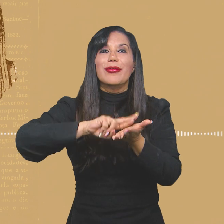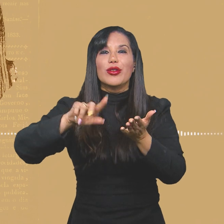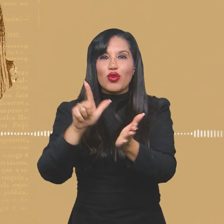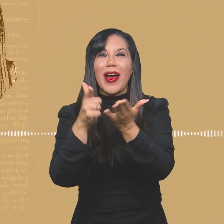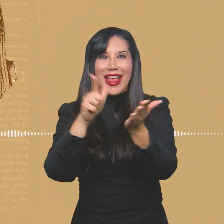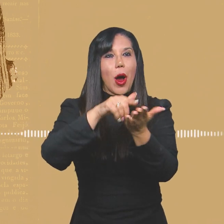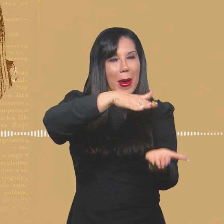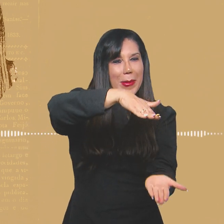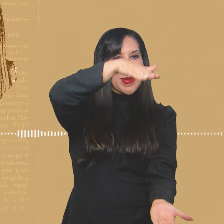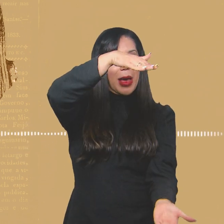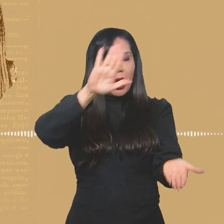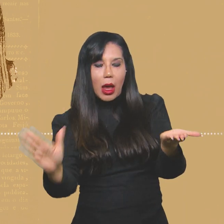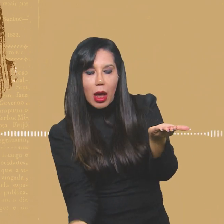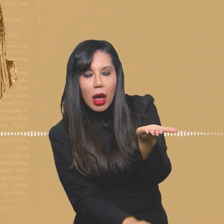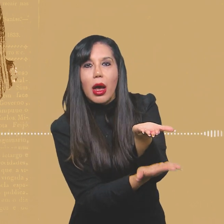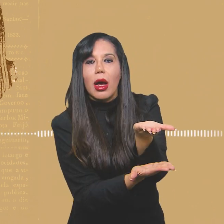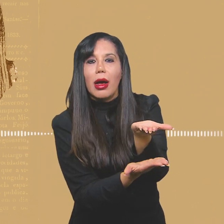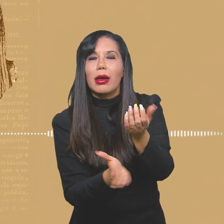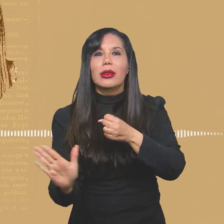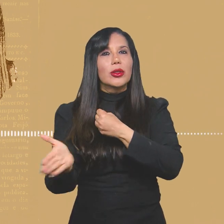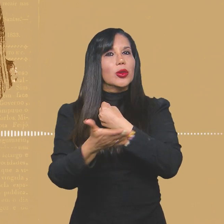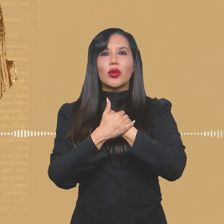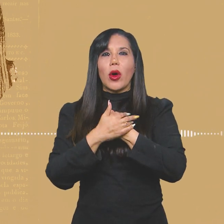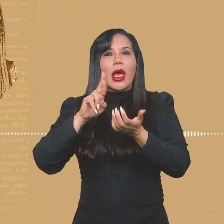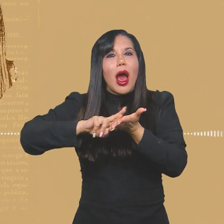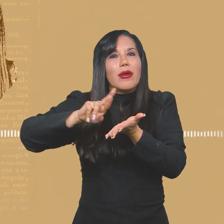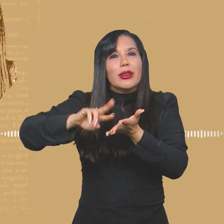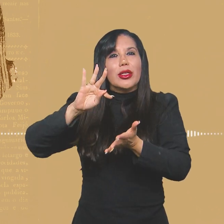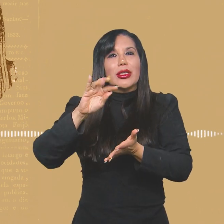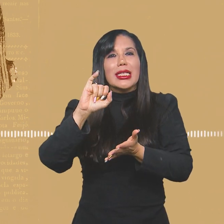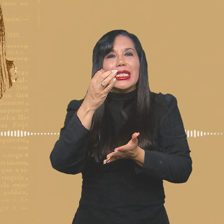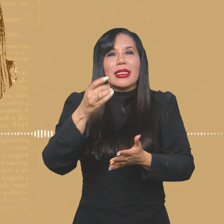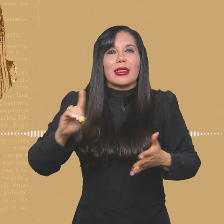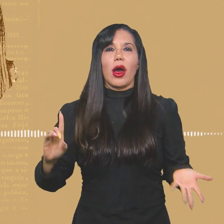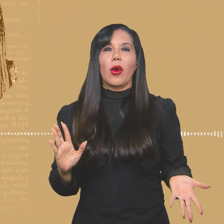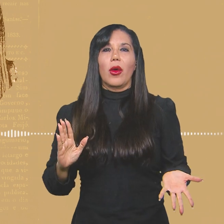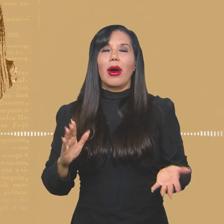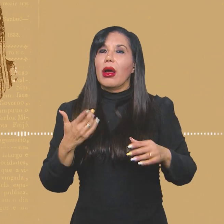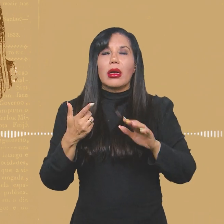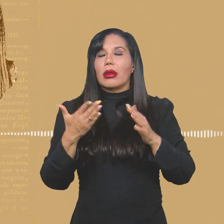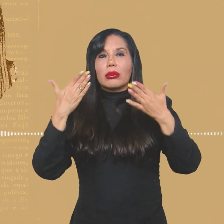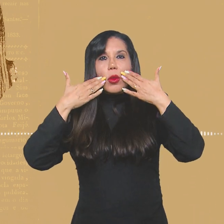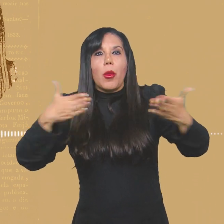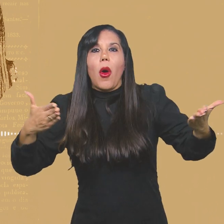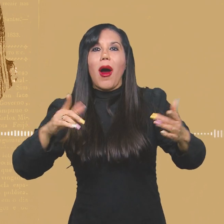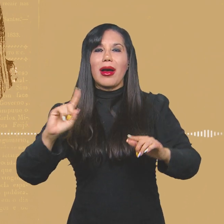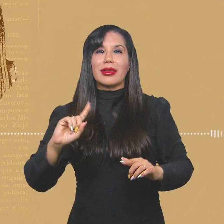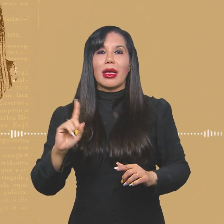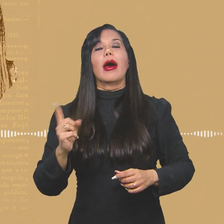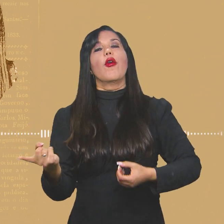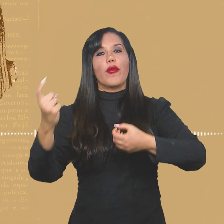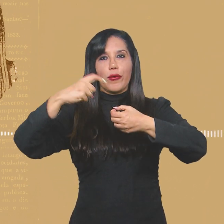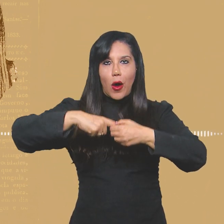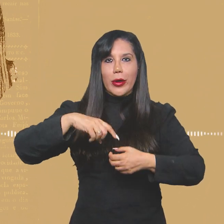de outras entidades, outras publicações. Então, o tição não aparecia. A gente voltava na